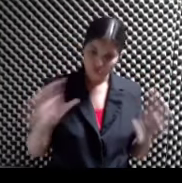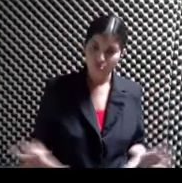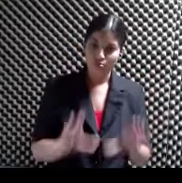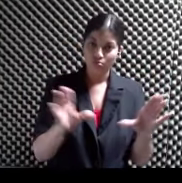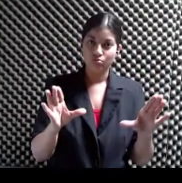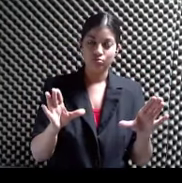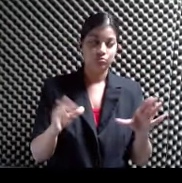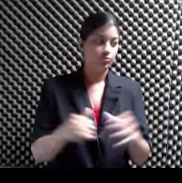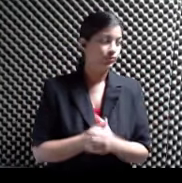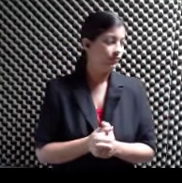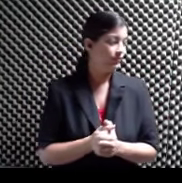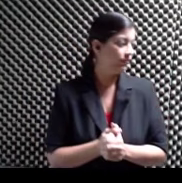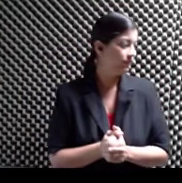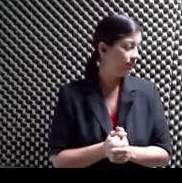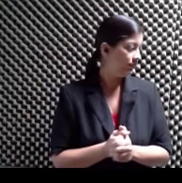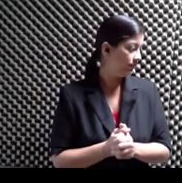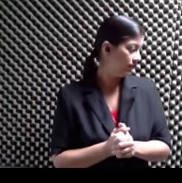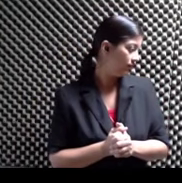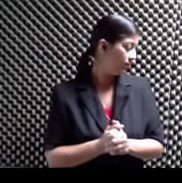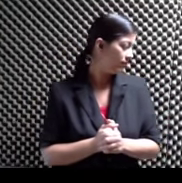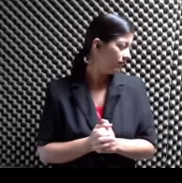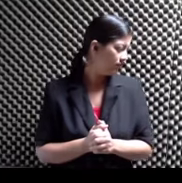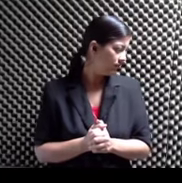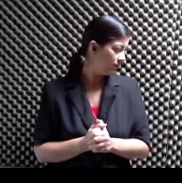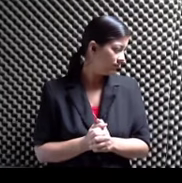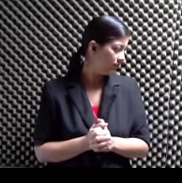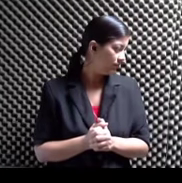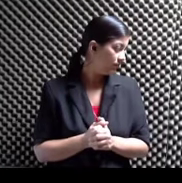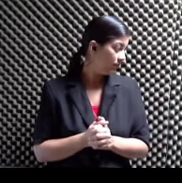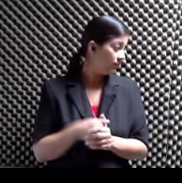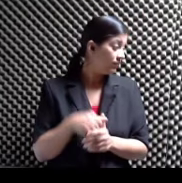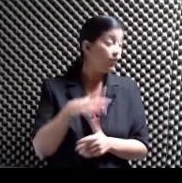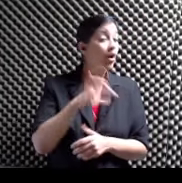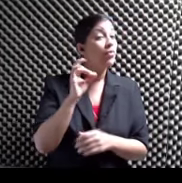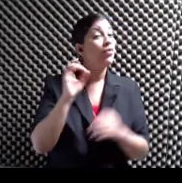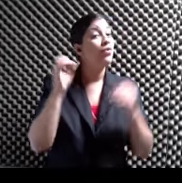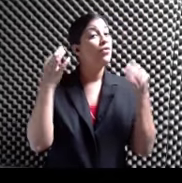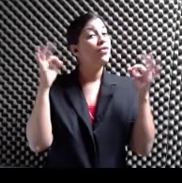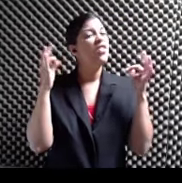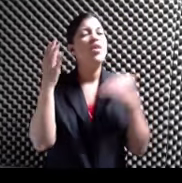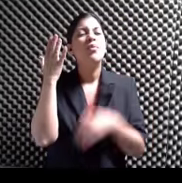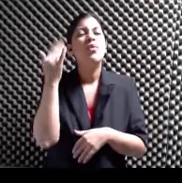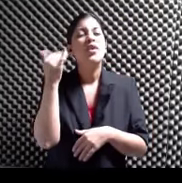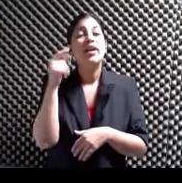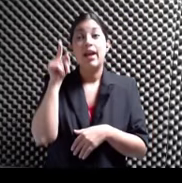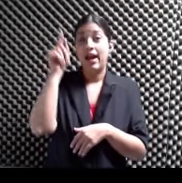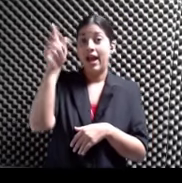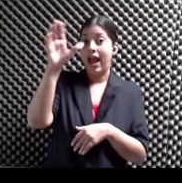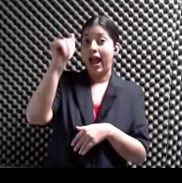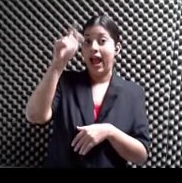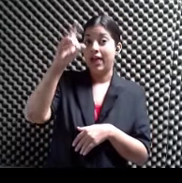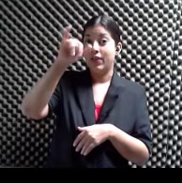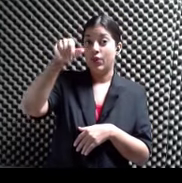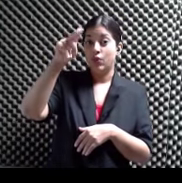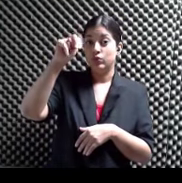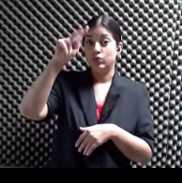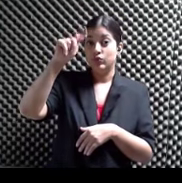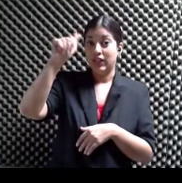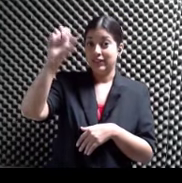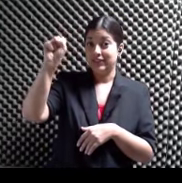comienza ahora El weekend que viene Y escogimos el mes de febrero Porque en Adjunta Se entiende que el mes más frío Siempre